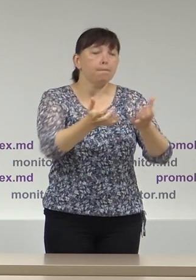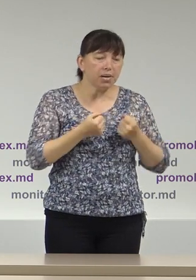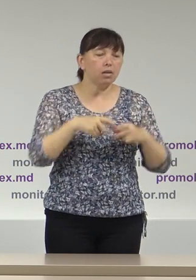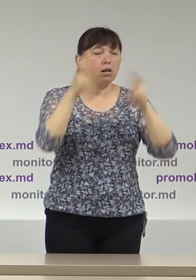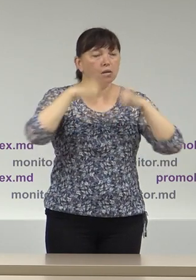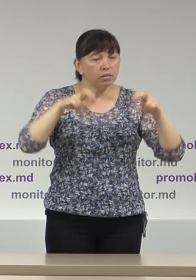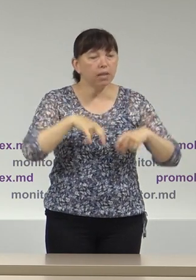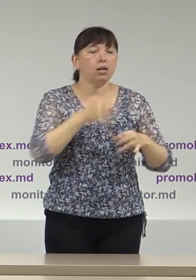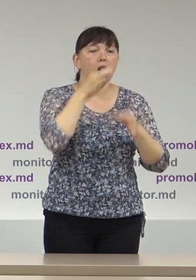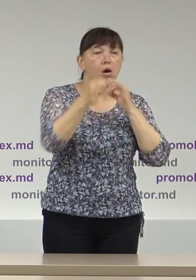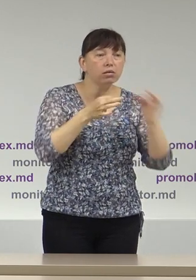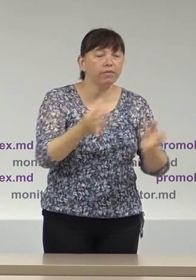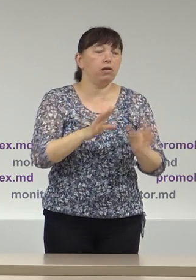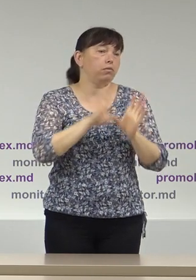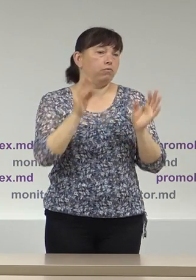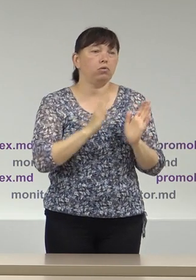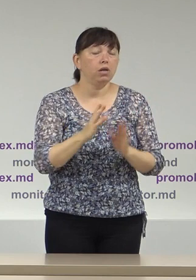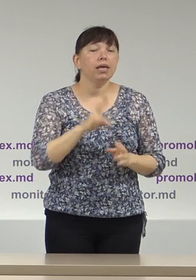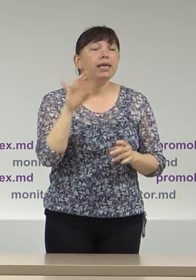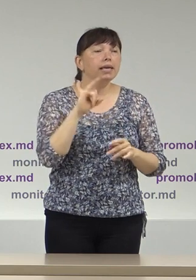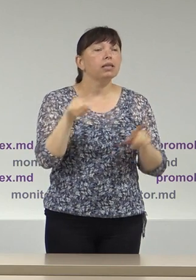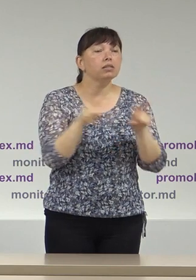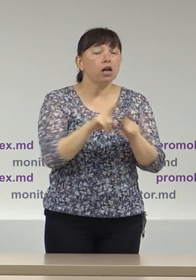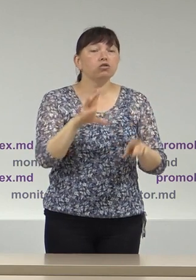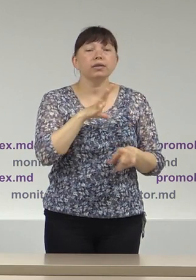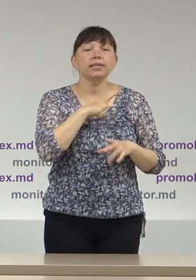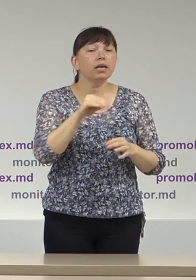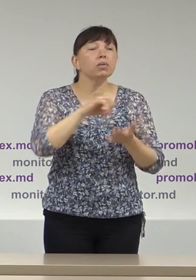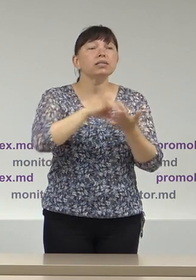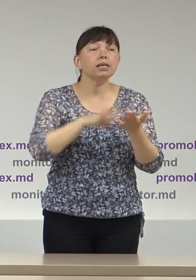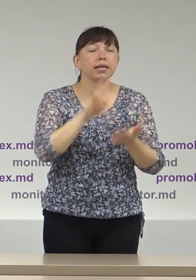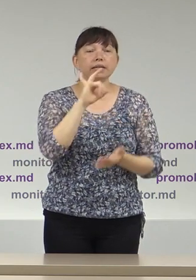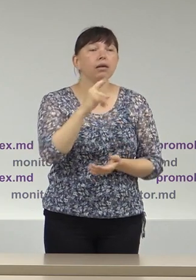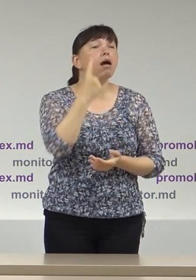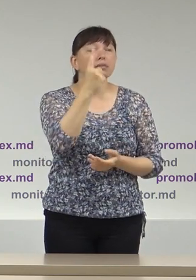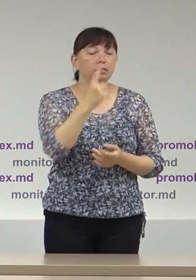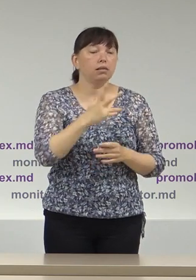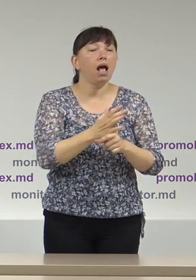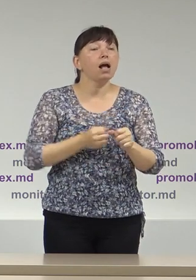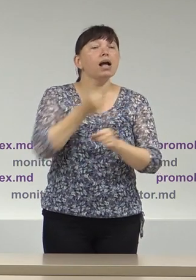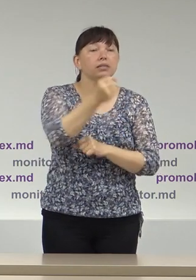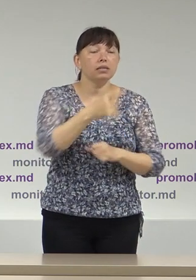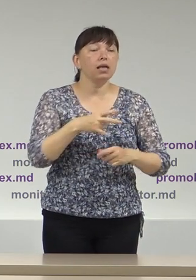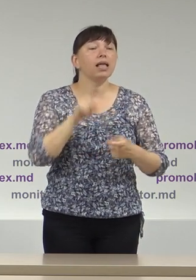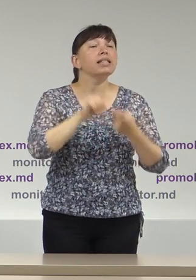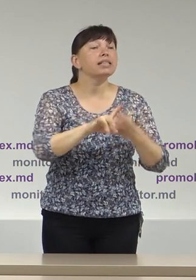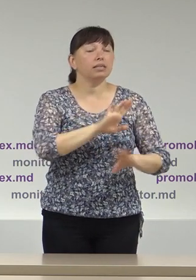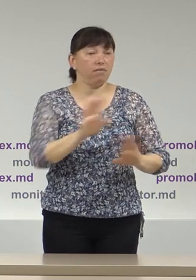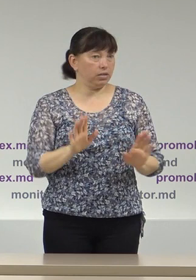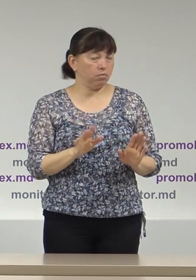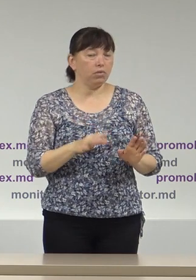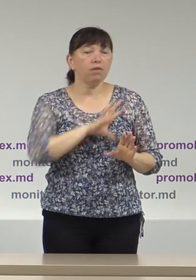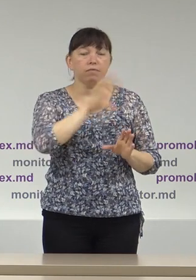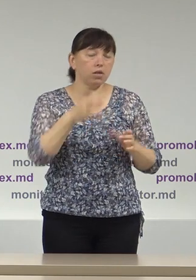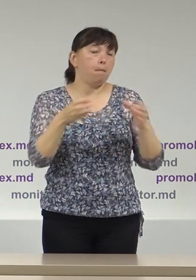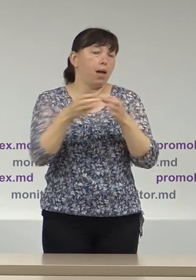asemenea, nu a fost înregistrat niciun concurent sau candidat independent. câteva cuvinte